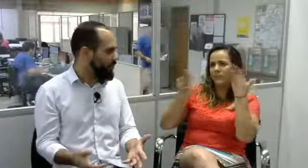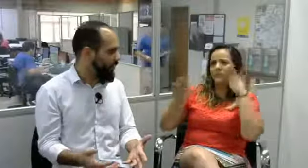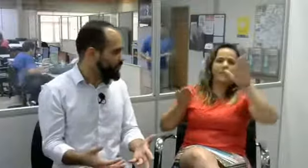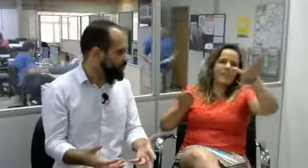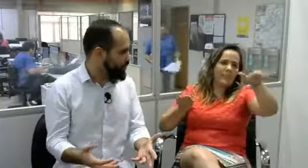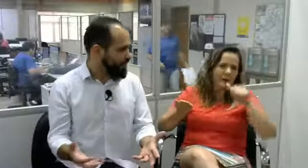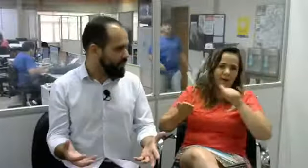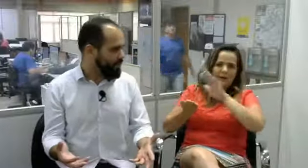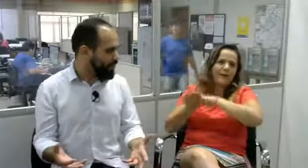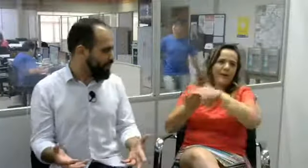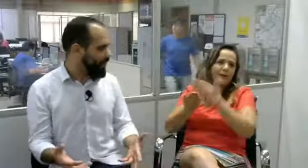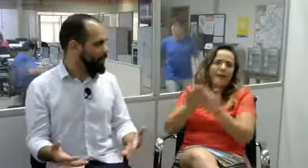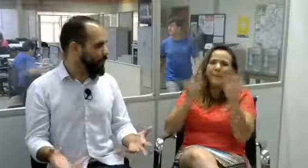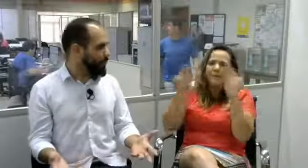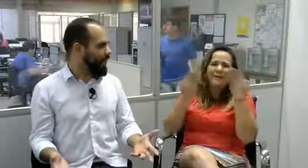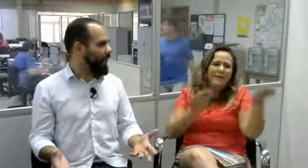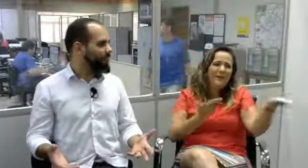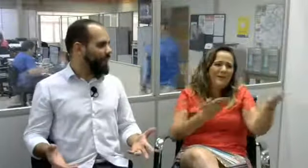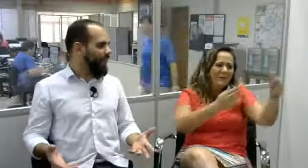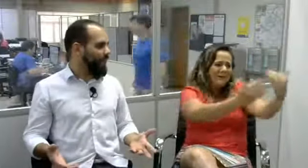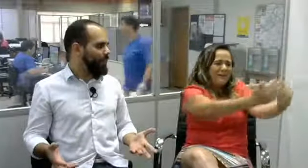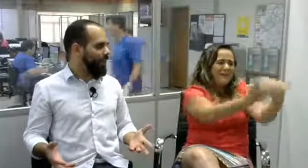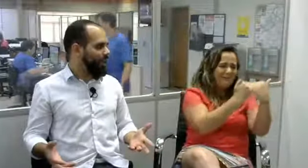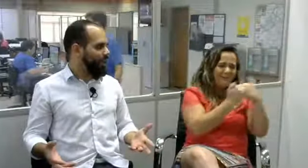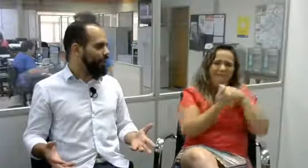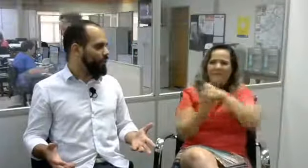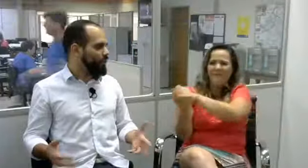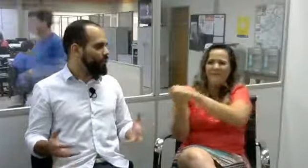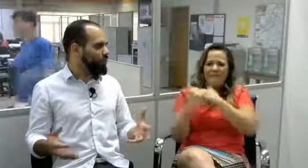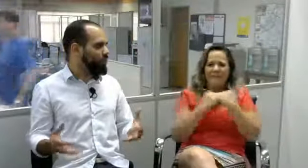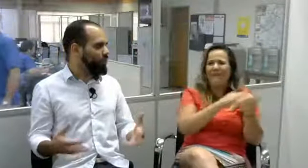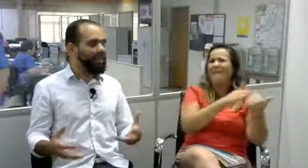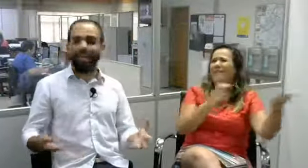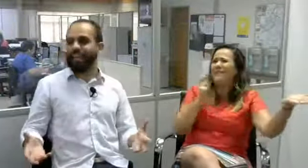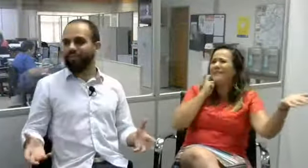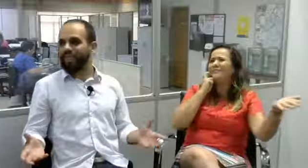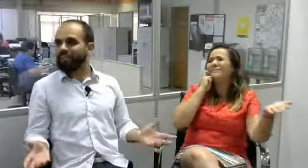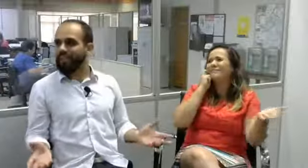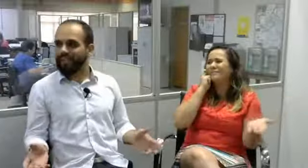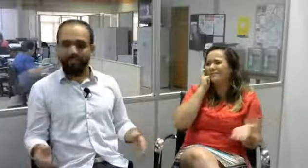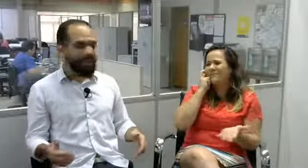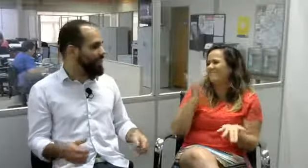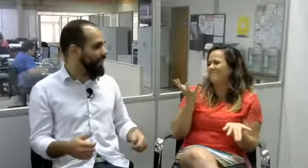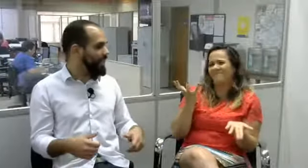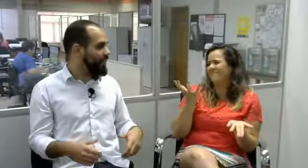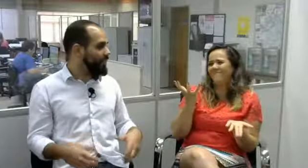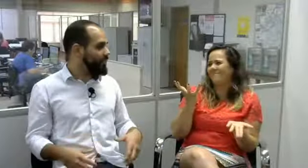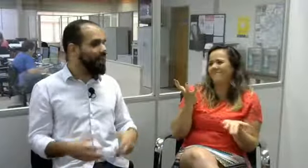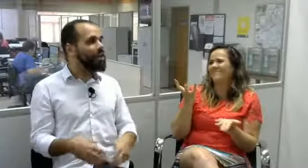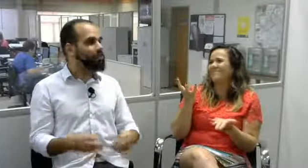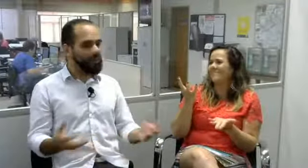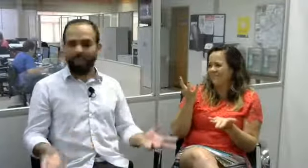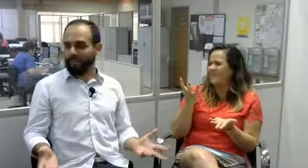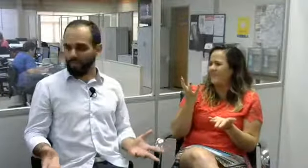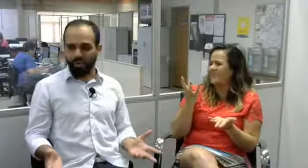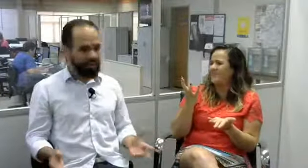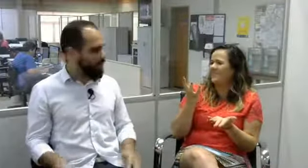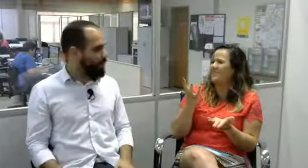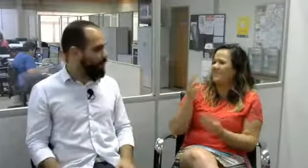caso de uma pessoa que vai procurar para uma dúvida sobre HIV, por exemplo, e não queira falar isso para outras pessoas. O próprio